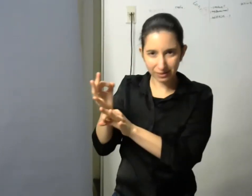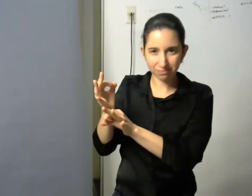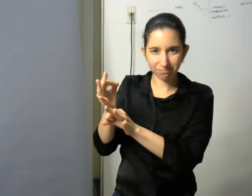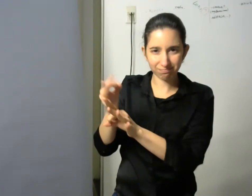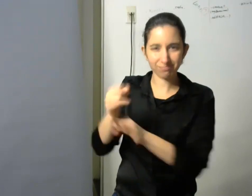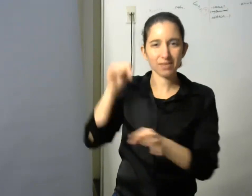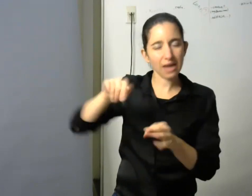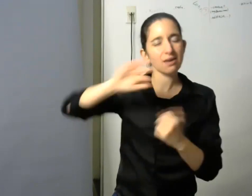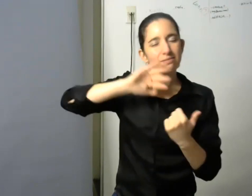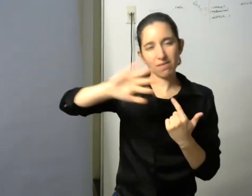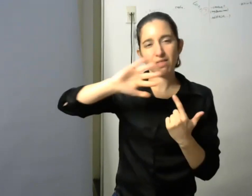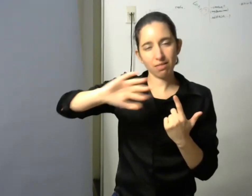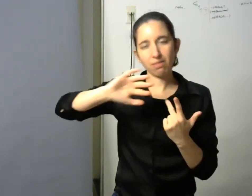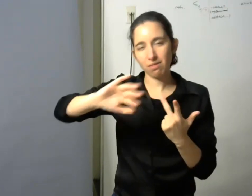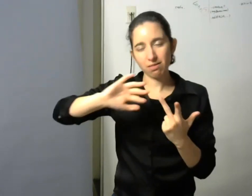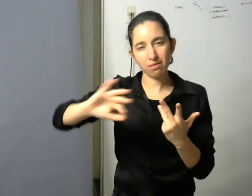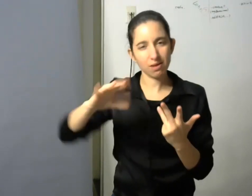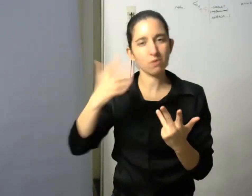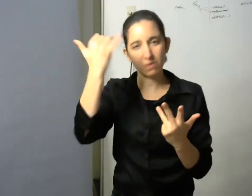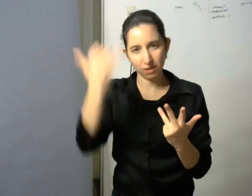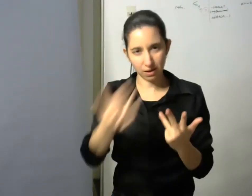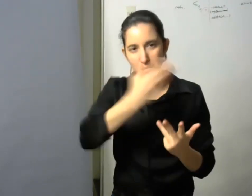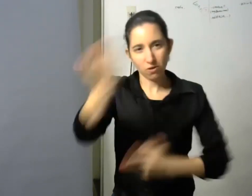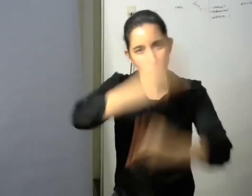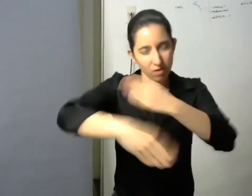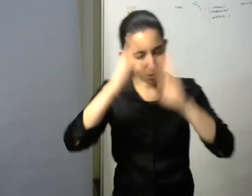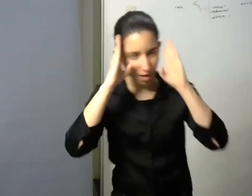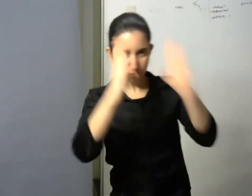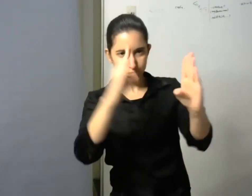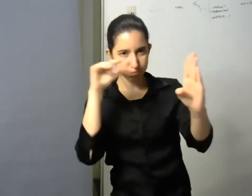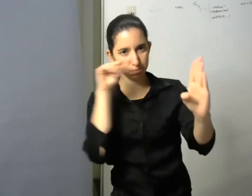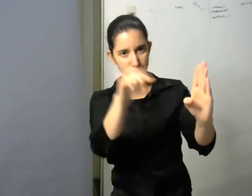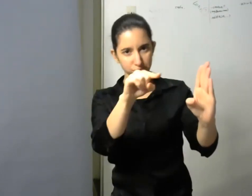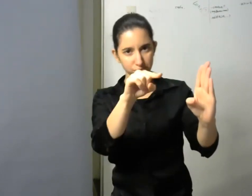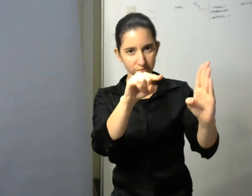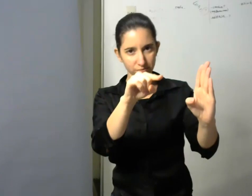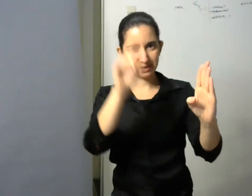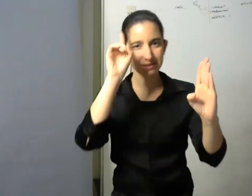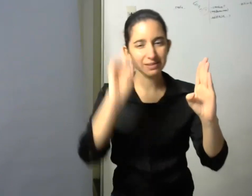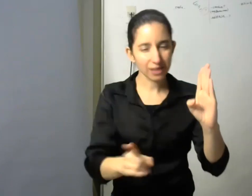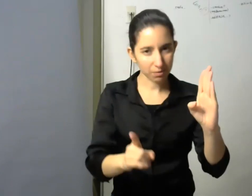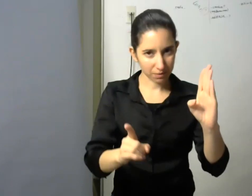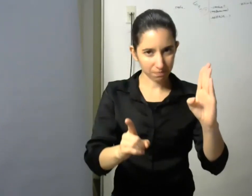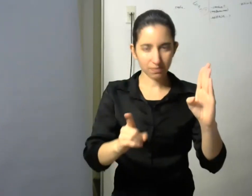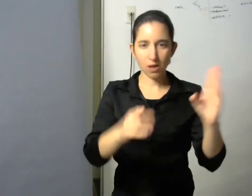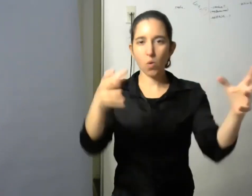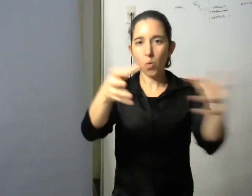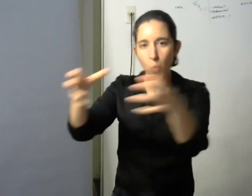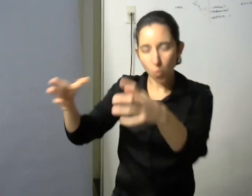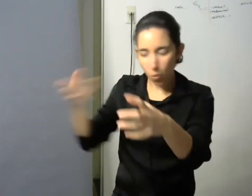deudas para las personas con discapacidad y para los sectores sociales de alto grado de vulnerabilidad